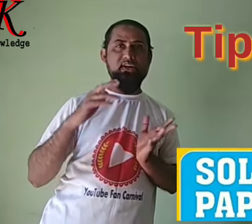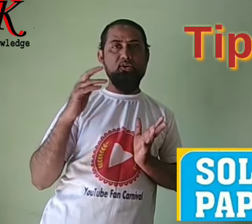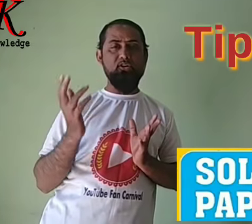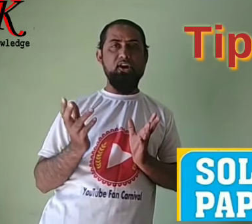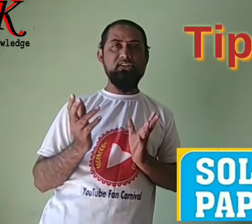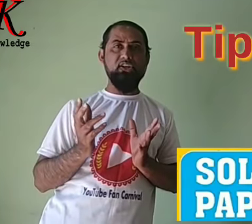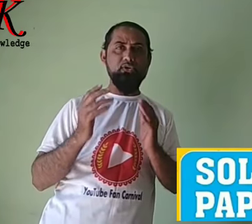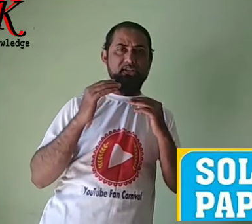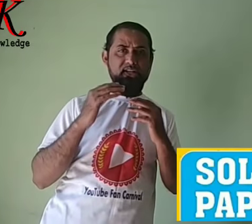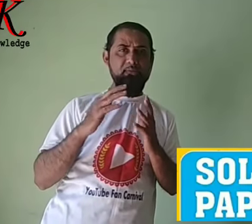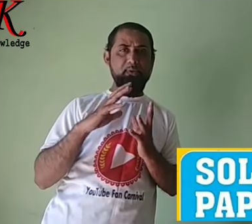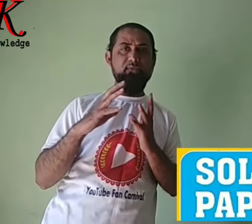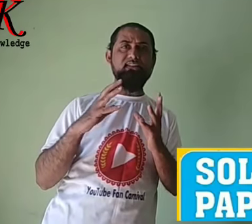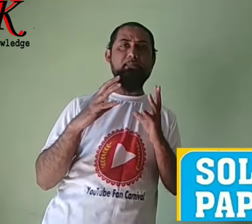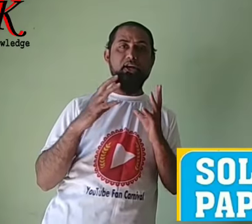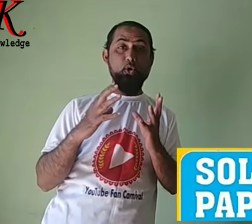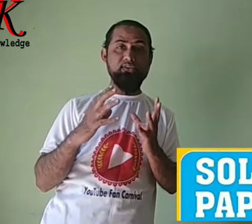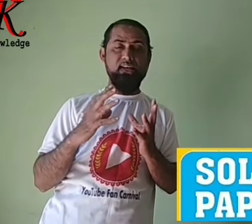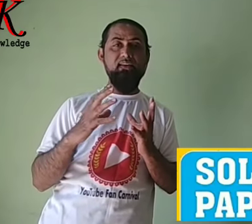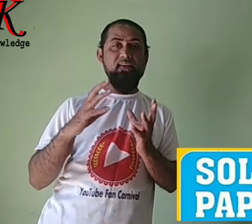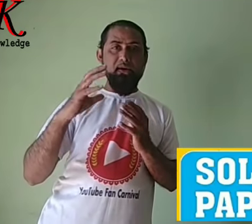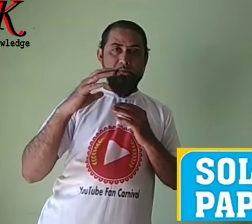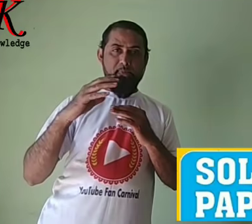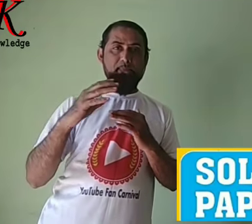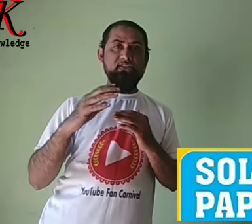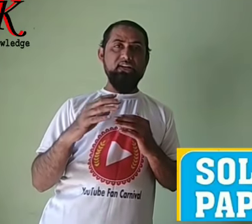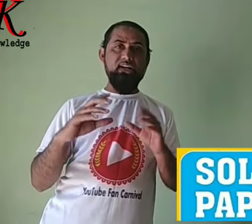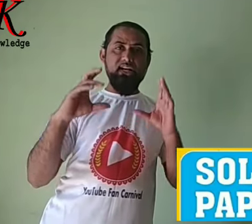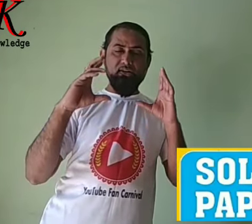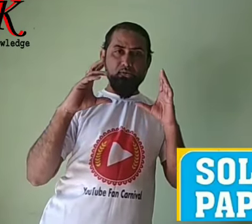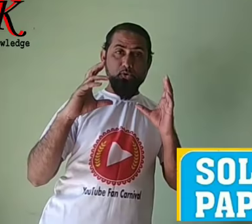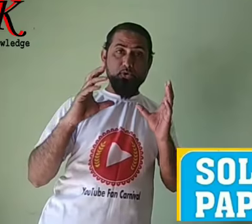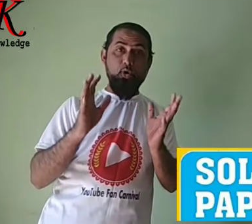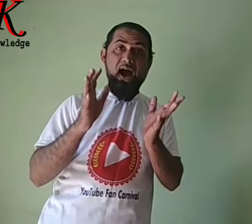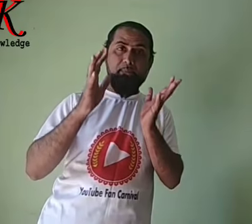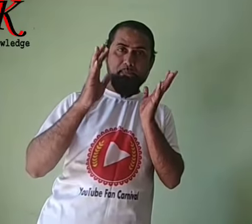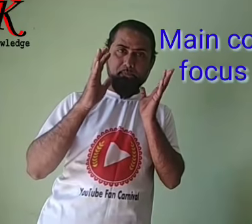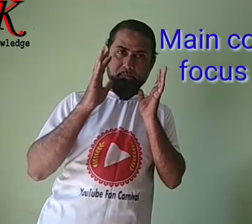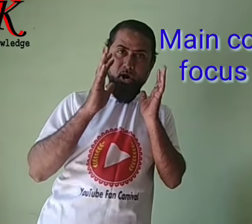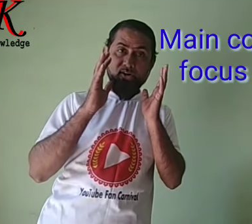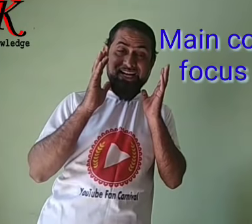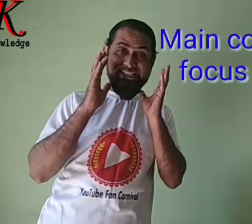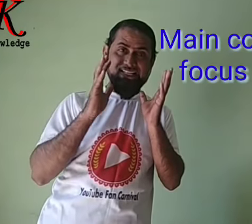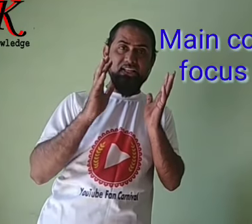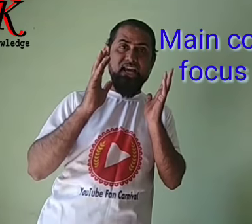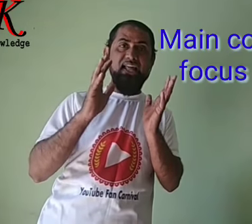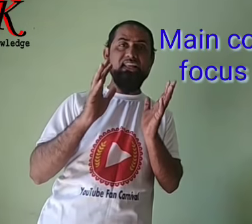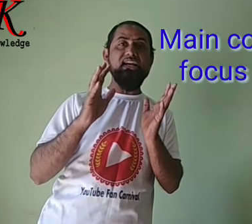हो college से हो जितने भी previous आपके notes है papers related उसको आप बहुत अच्छे से ध्यान देकर